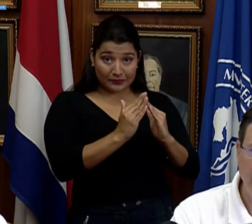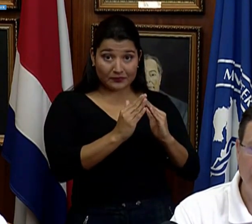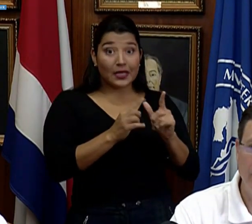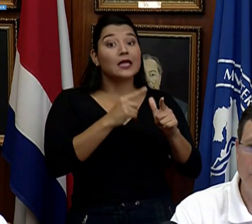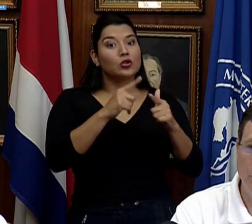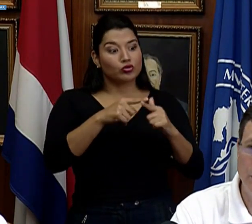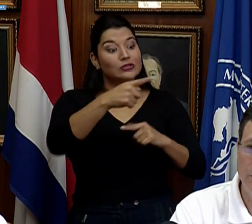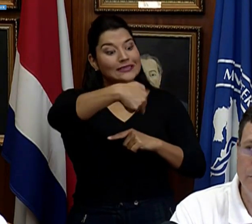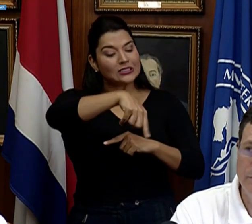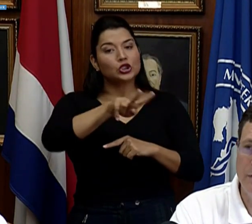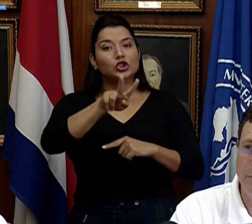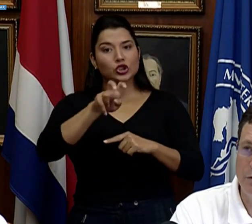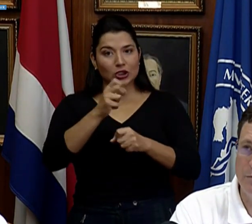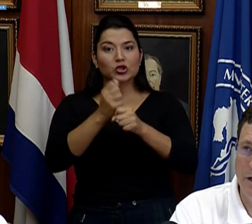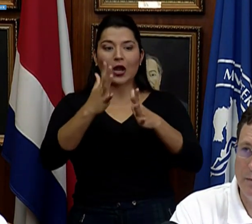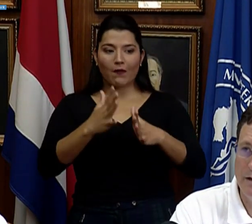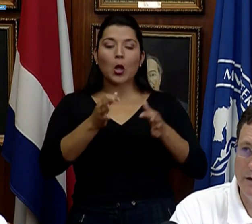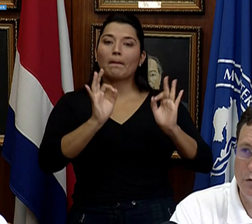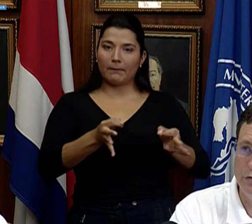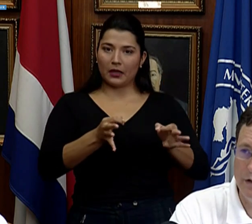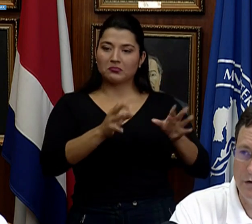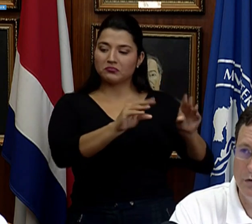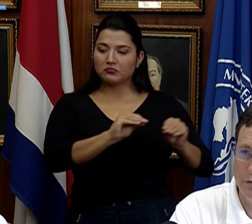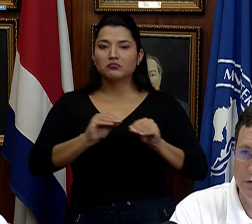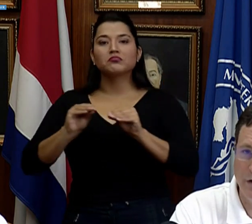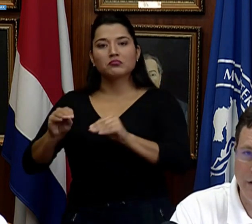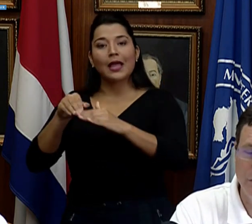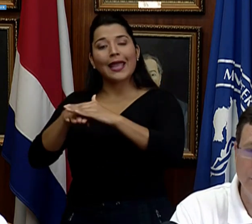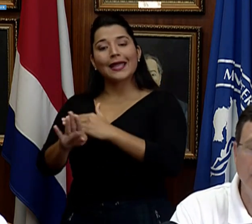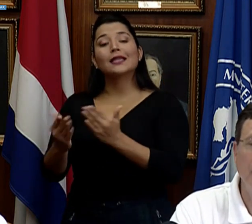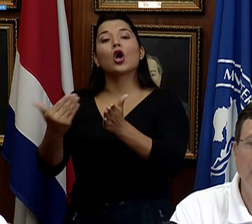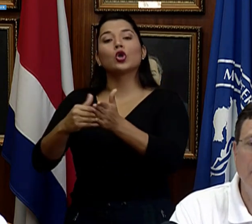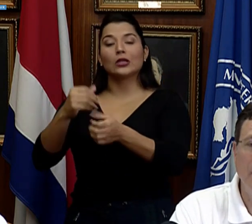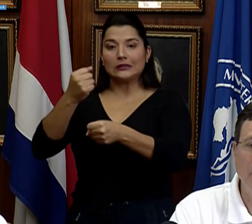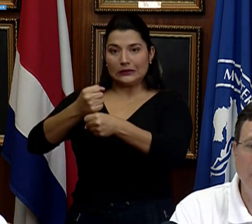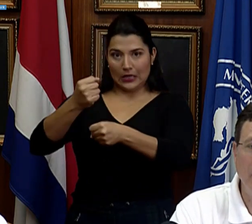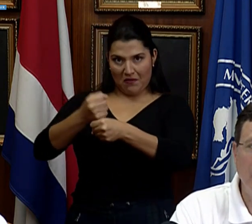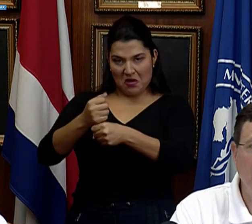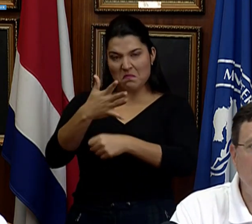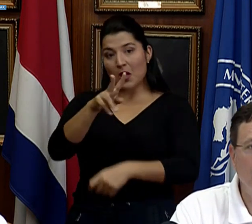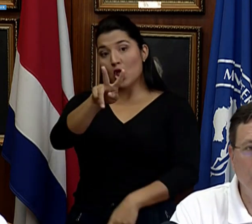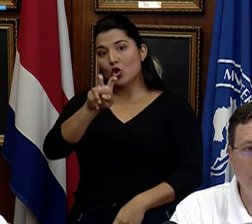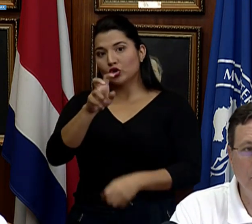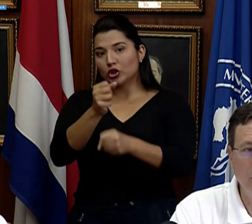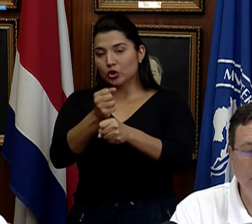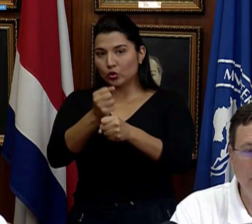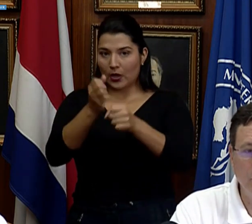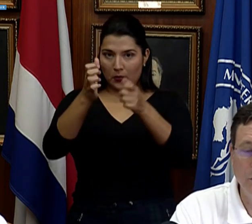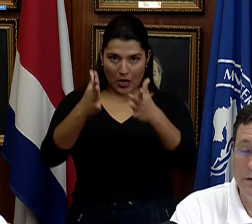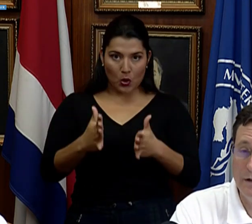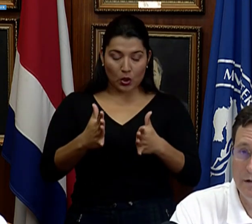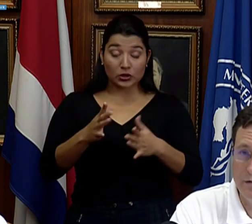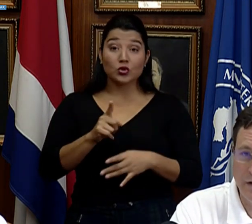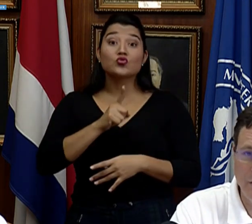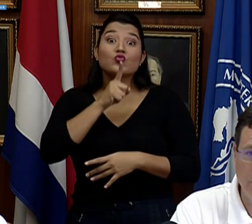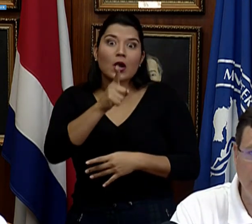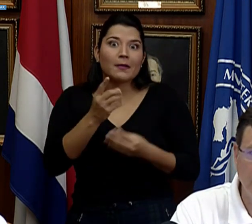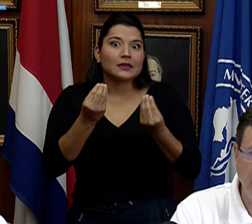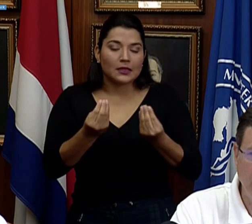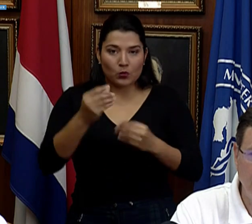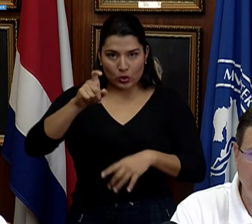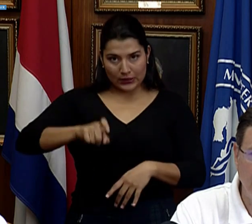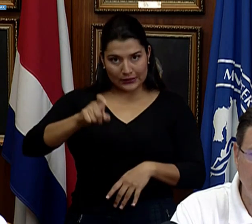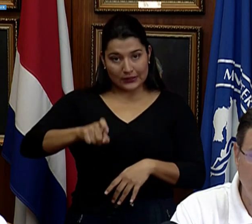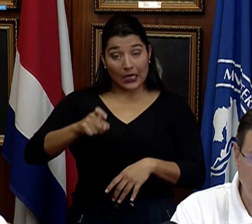retorno de aproximadamente 200 funcionarios que realmente son sumamente necesarios